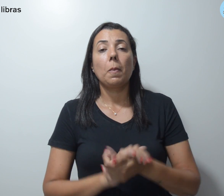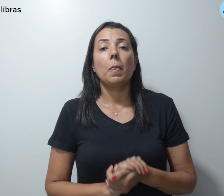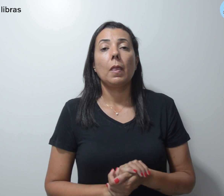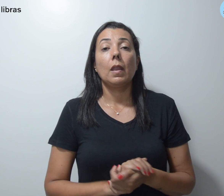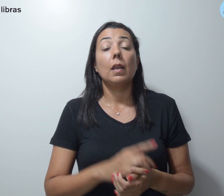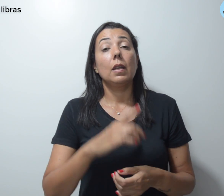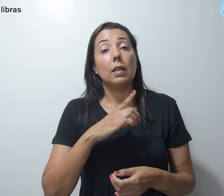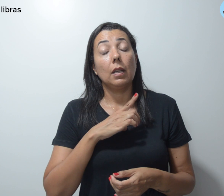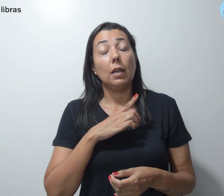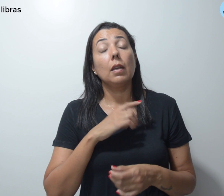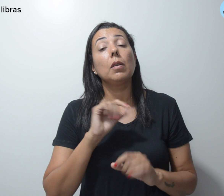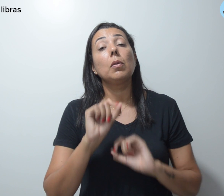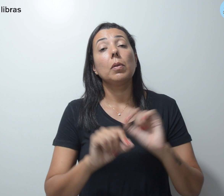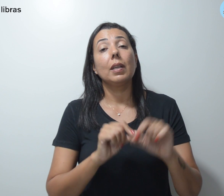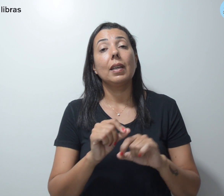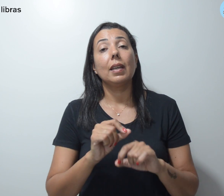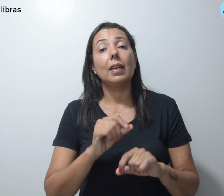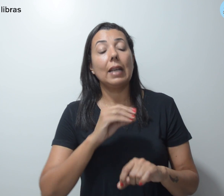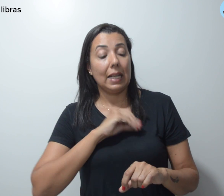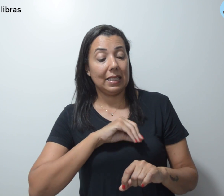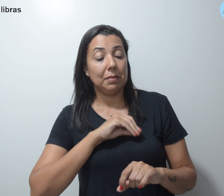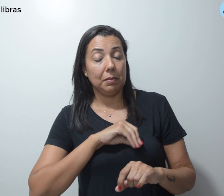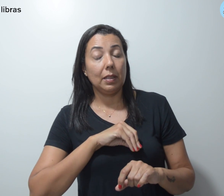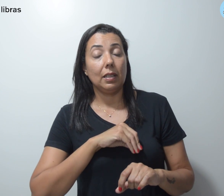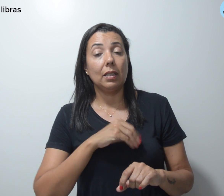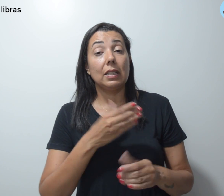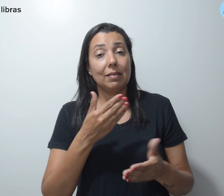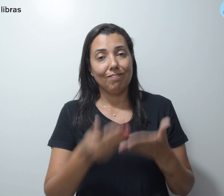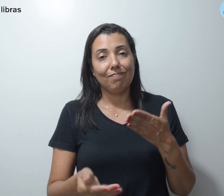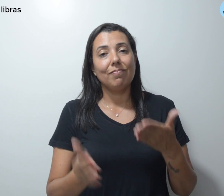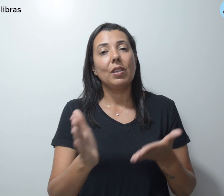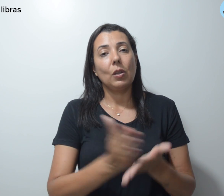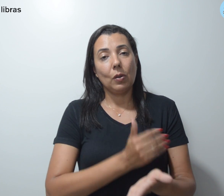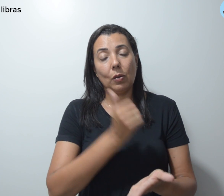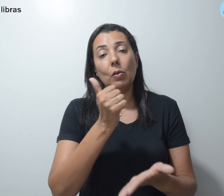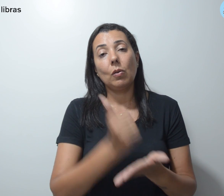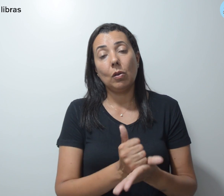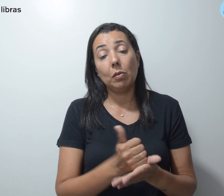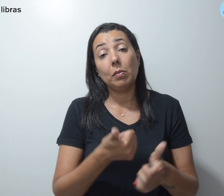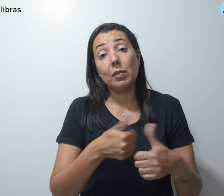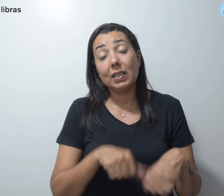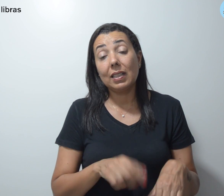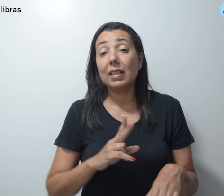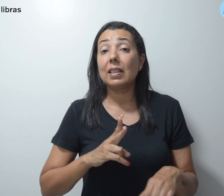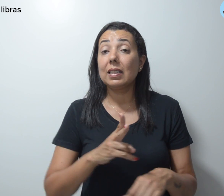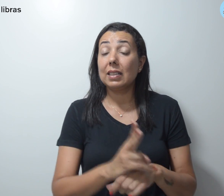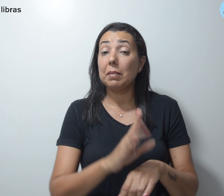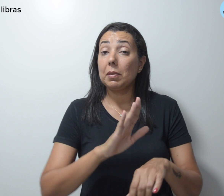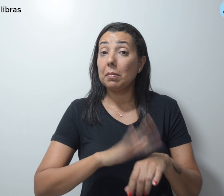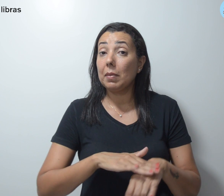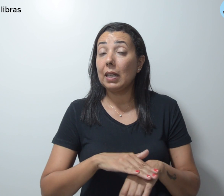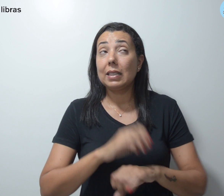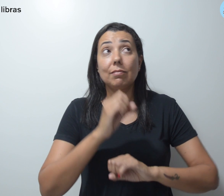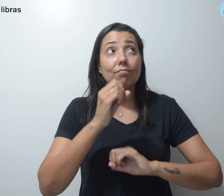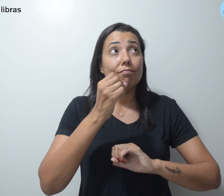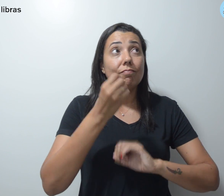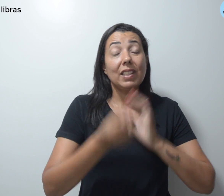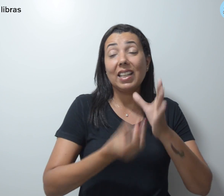têm precatórios a receber, caem em golpes, que estão cada vez mais criativos. Por